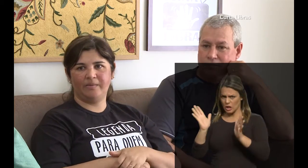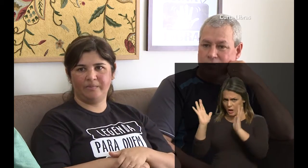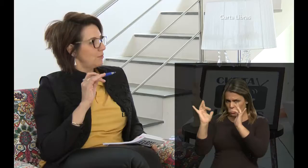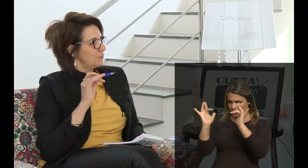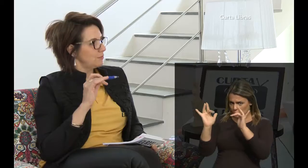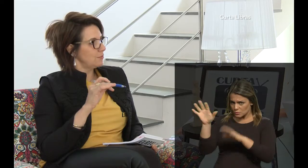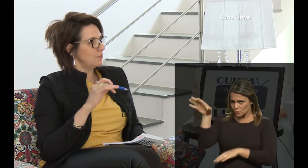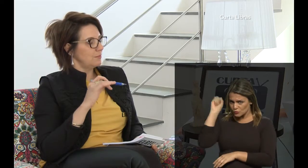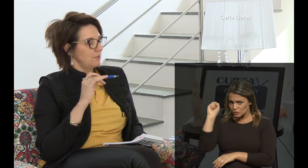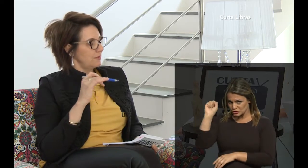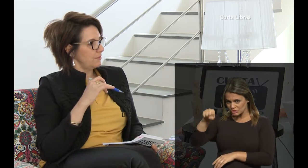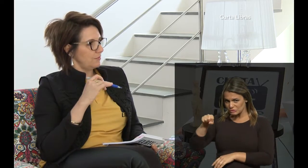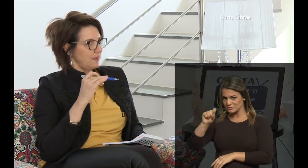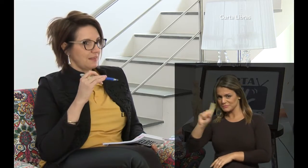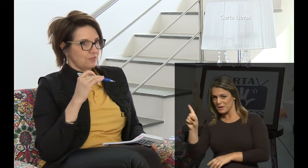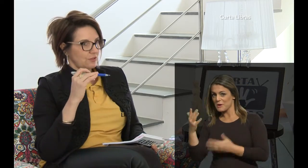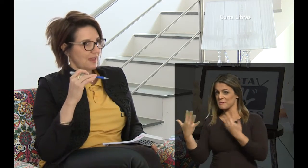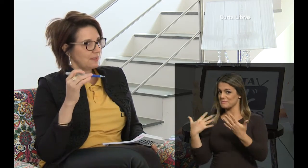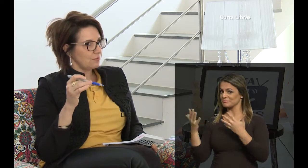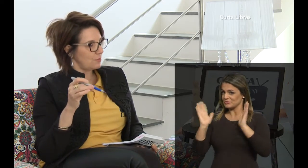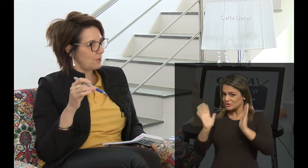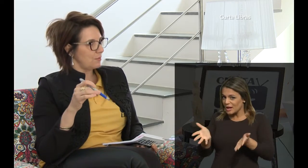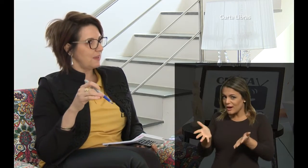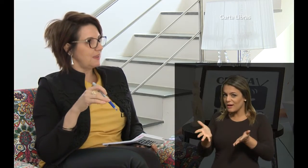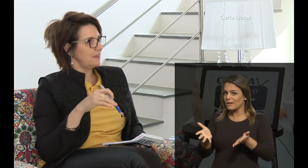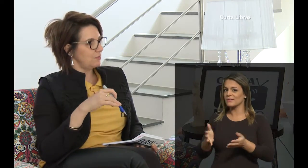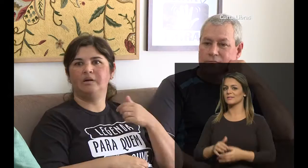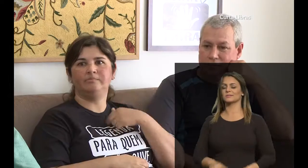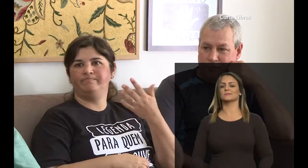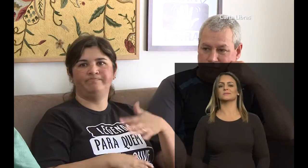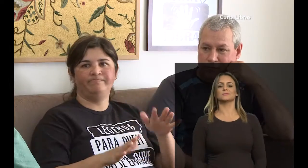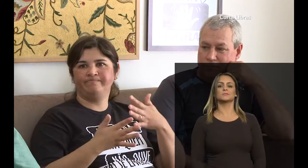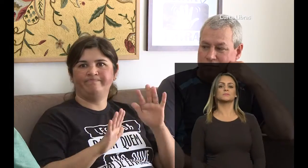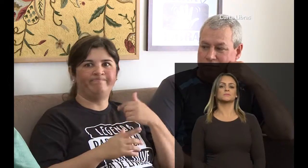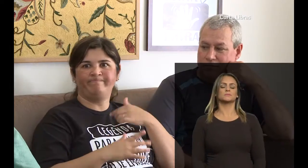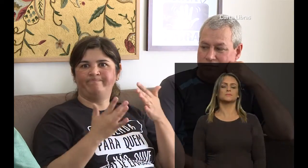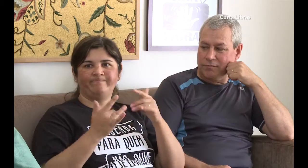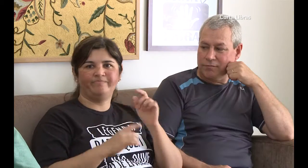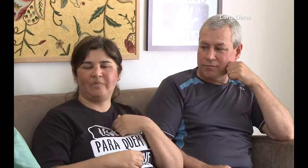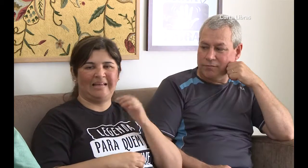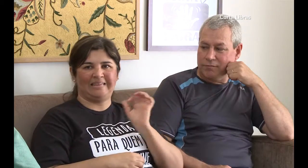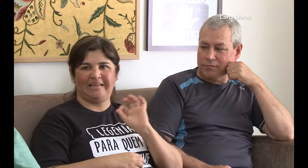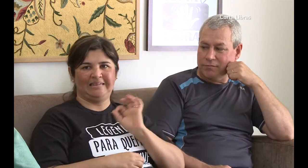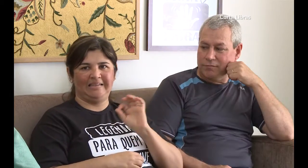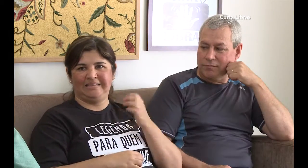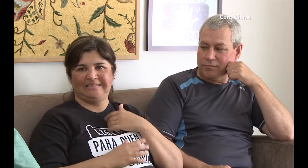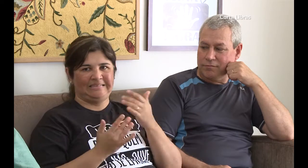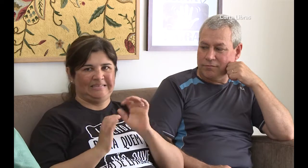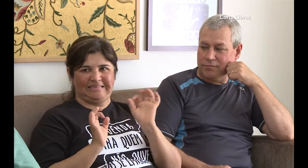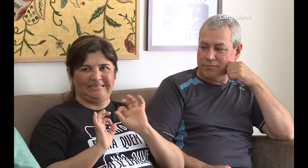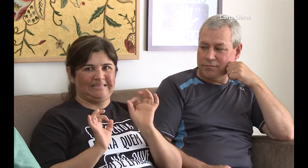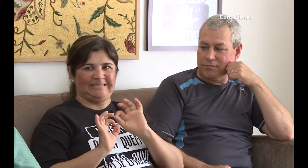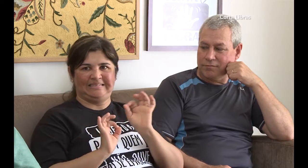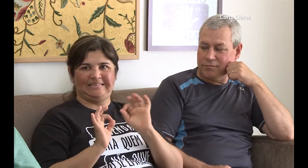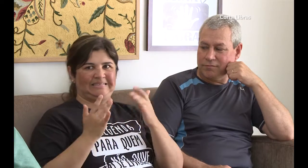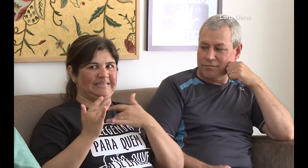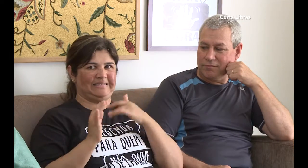um namoro, se relacionaram com alguém que usasse língua oral? Não, nunca não. Eu tinha medo. Quando eu